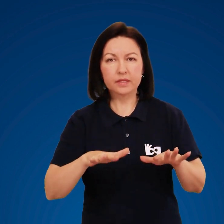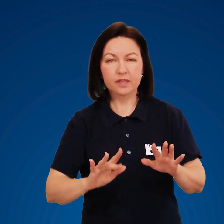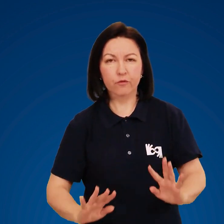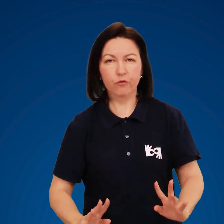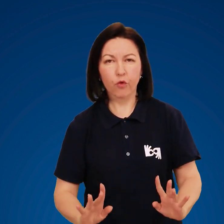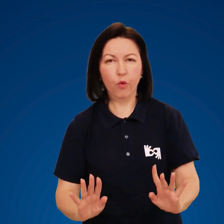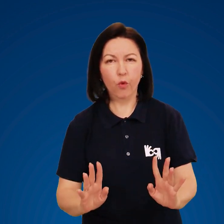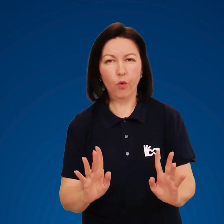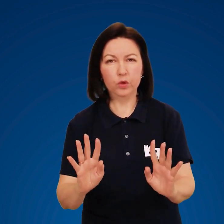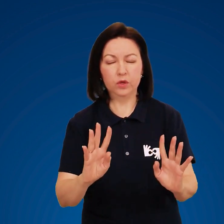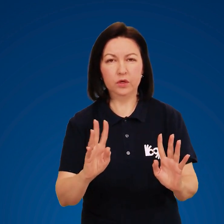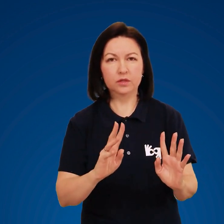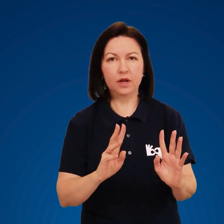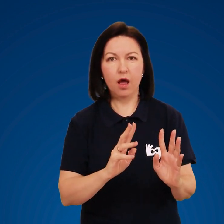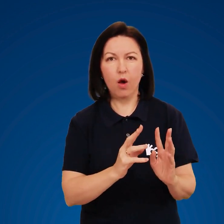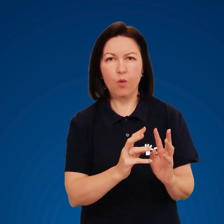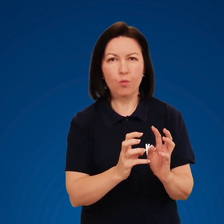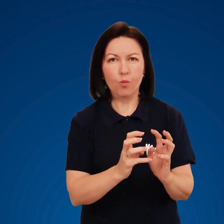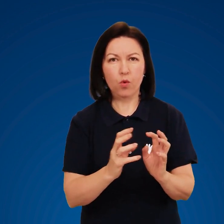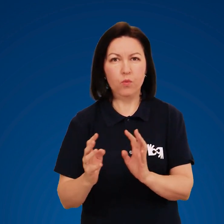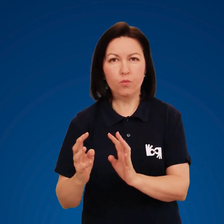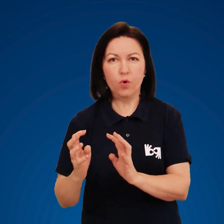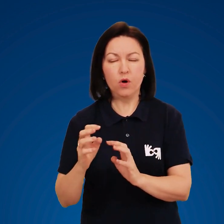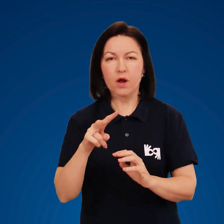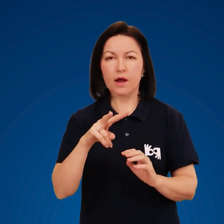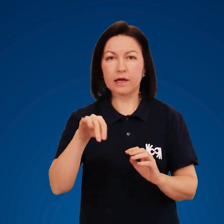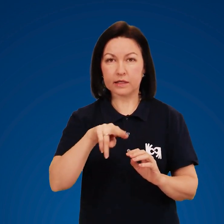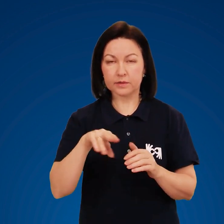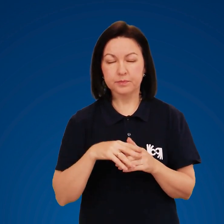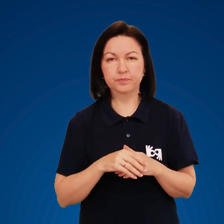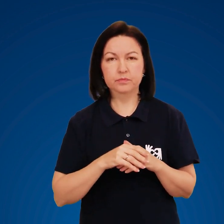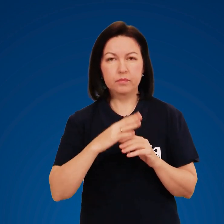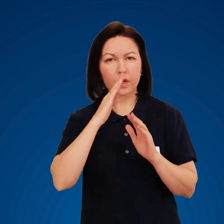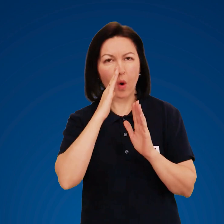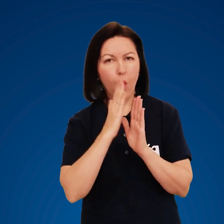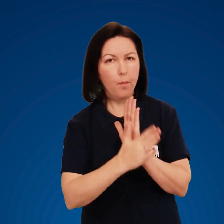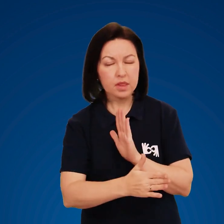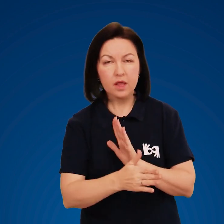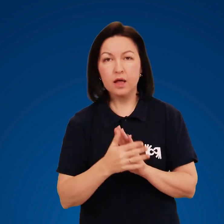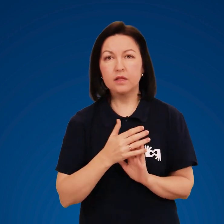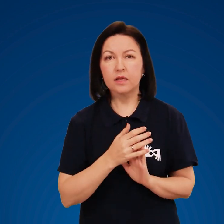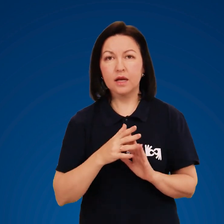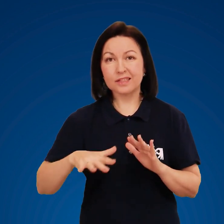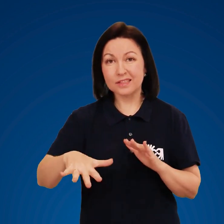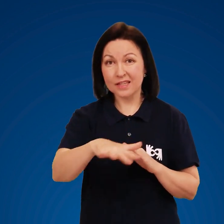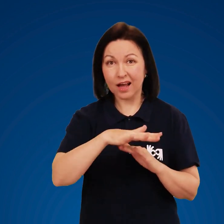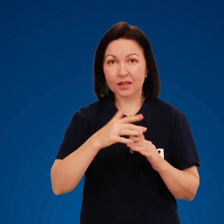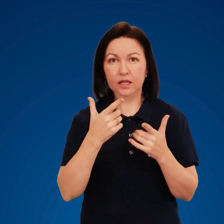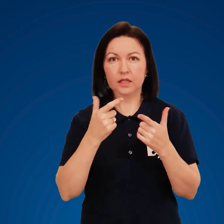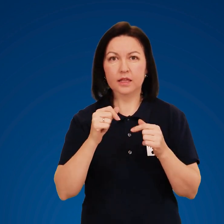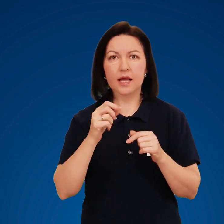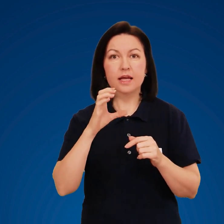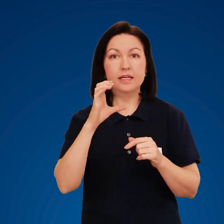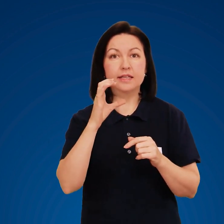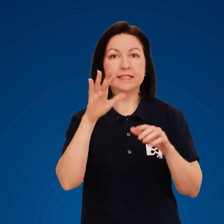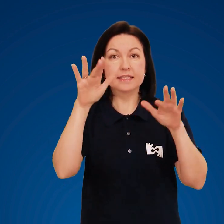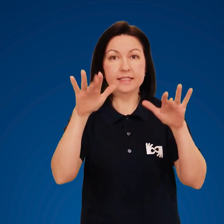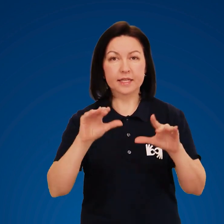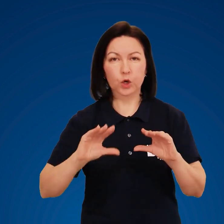кучу гурами, у місцях, де водрості, вмерзли у лід. Оминайте ділянки, покриті